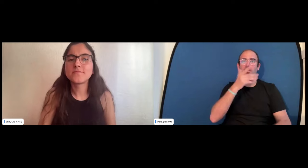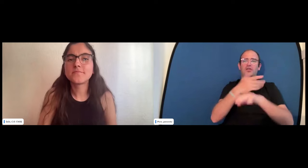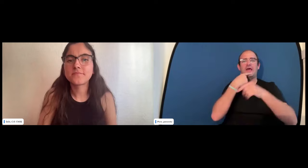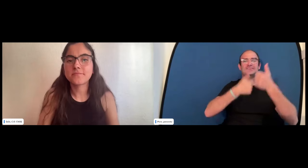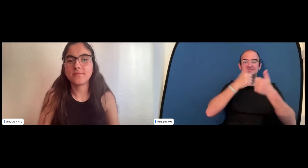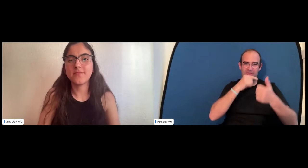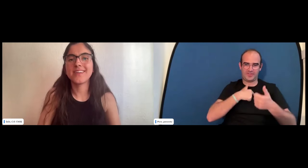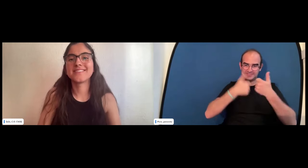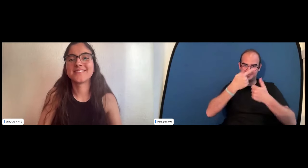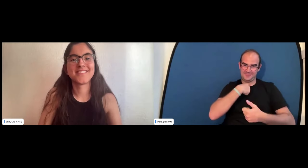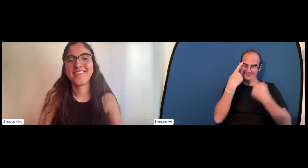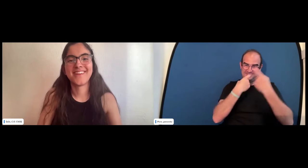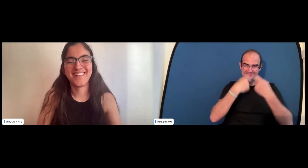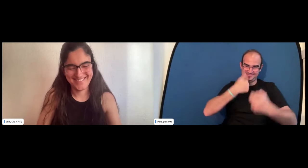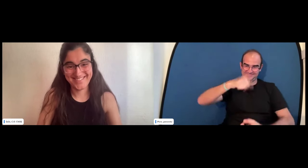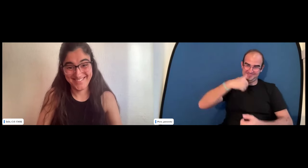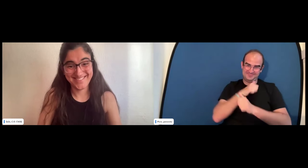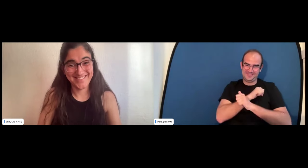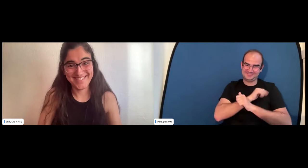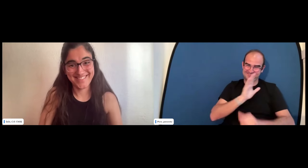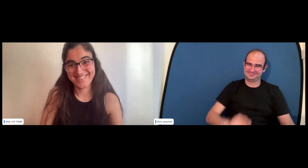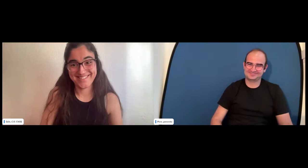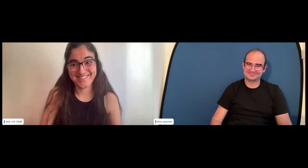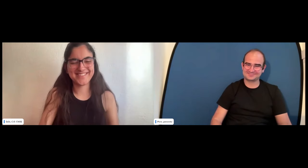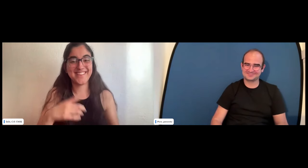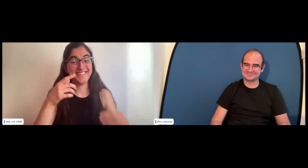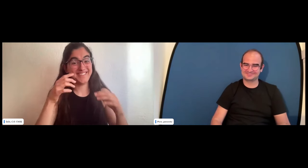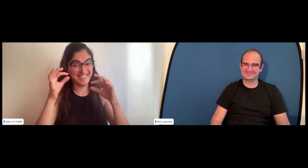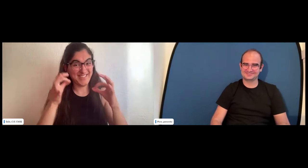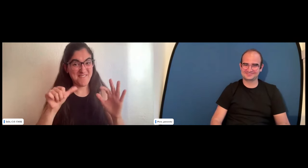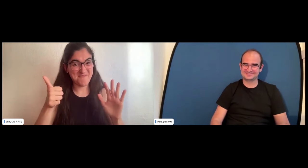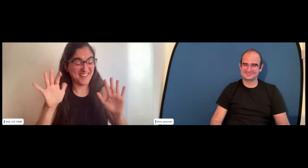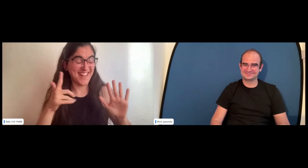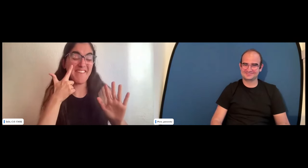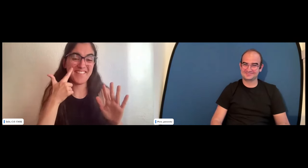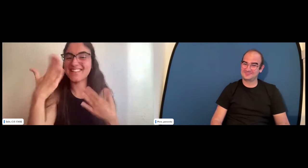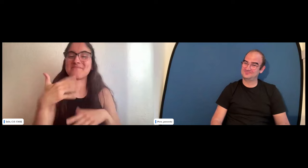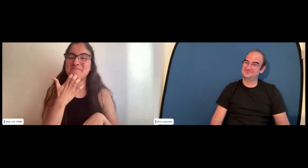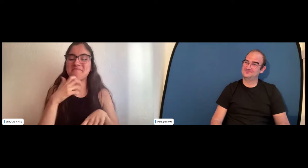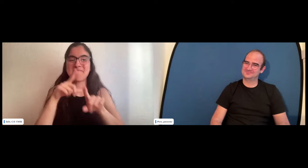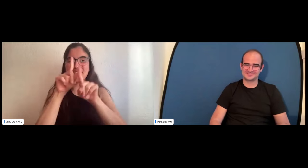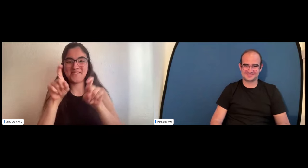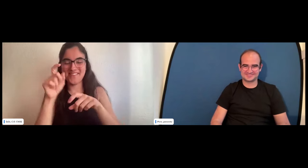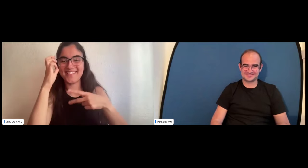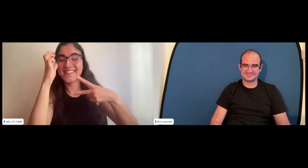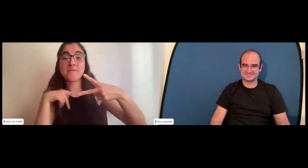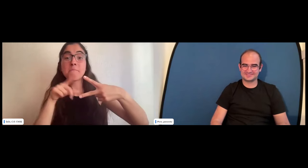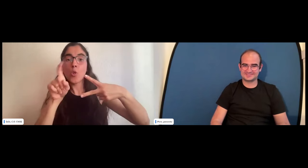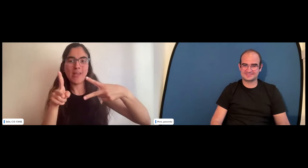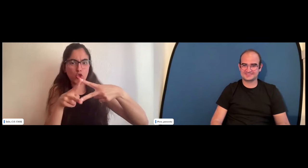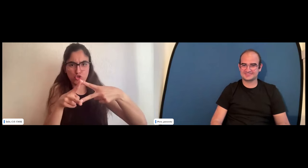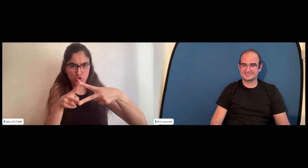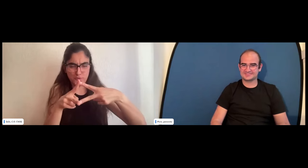adelantar yo ahora a quien van a examinar es a mí Sole seguro que aprueba seguro que aprueba